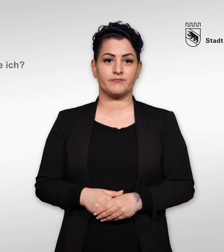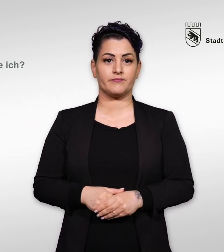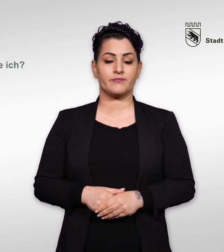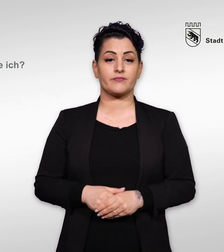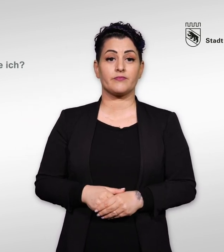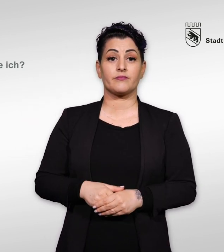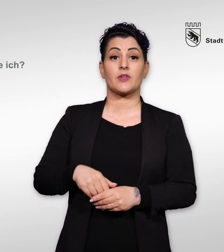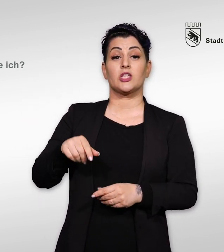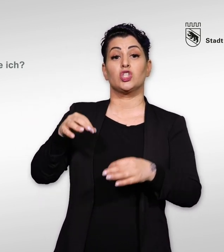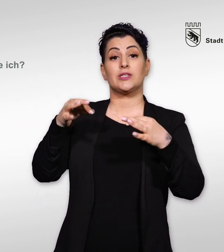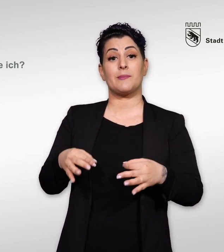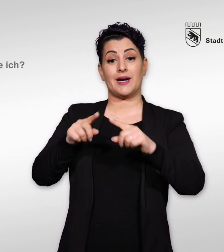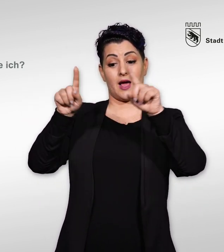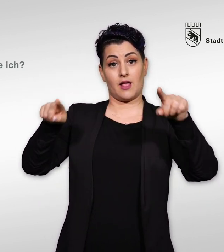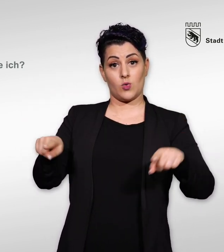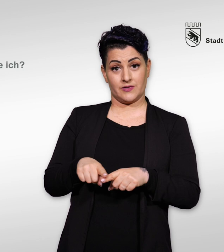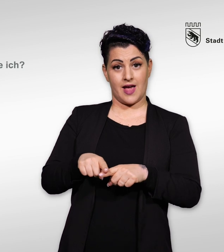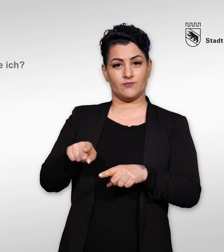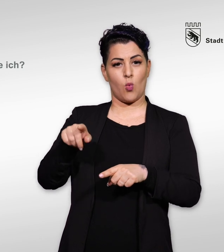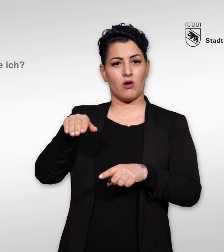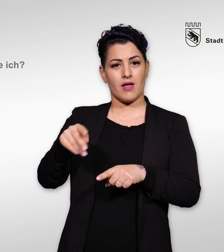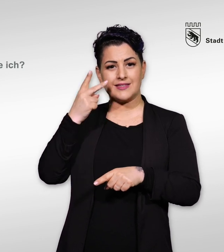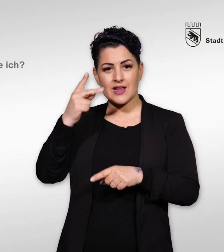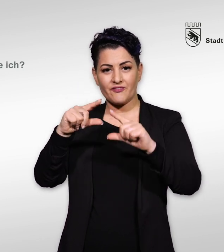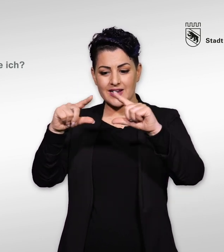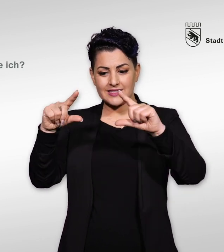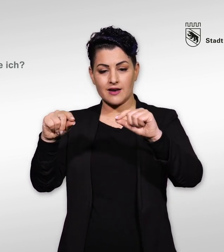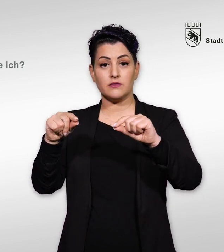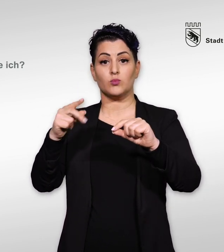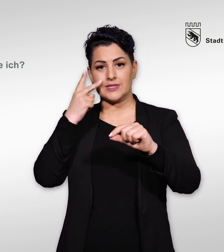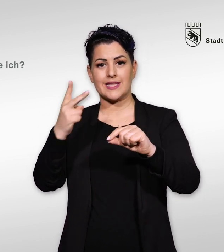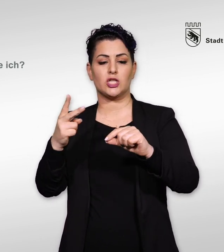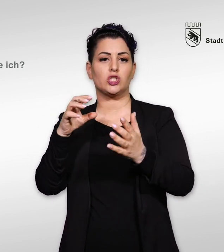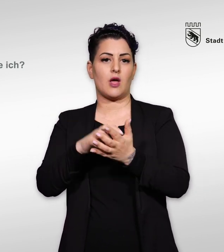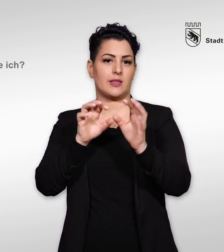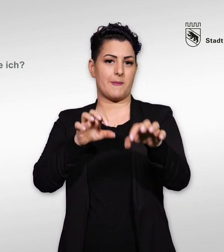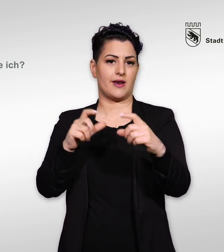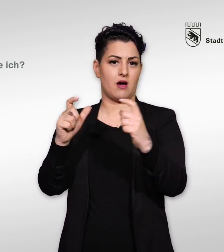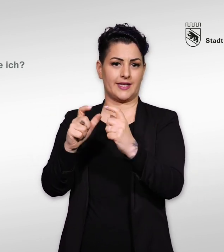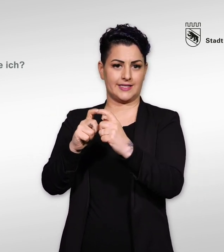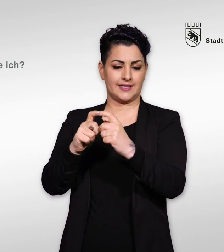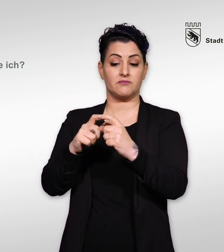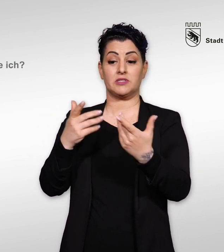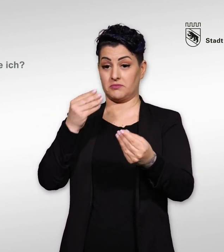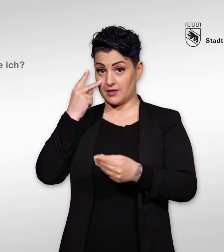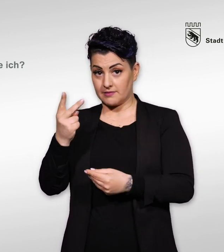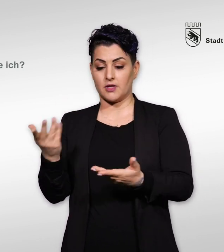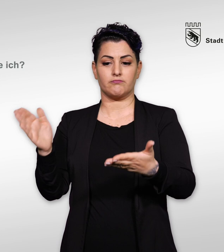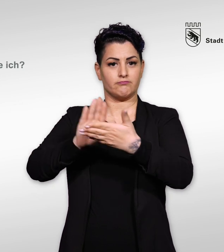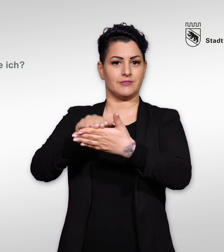Platzieren Sie den Stimmrechtsausweis so, dass die Adresse der Stadt Bern durch das Fenster sichtbar ist. Verschliessen